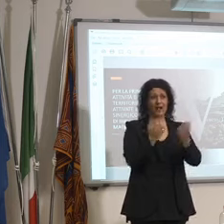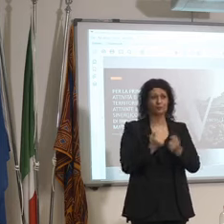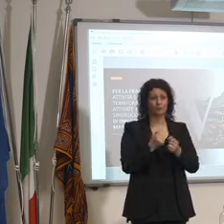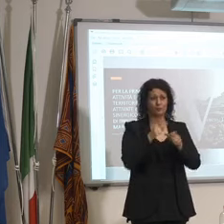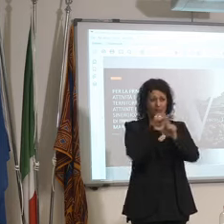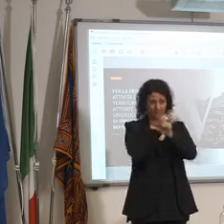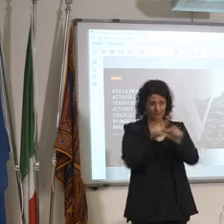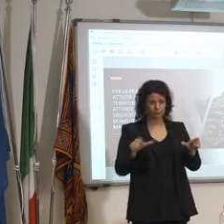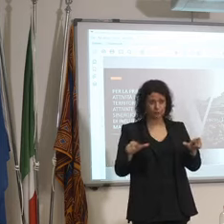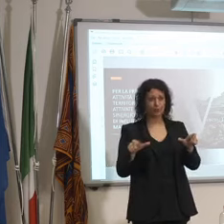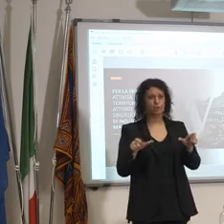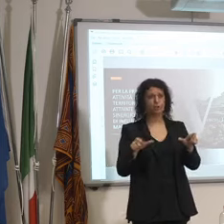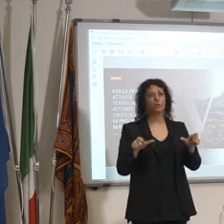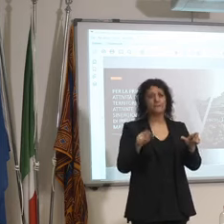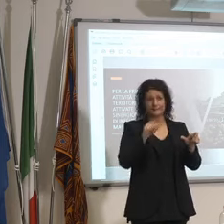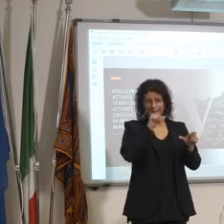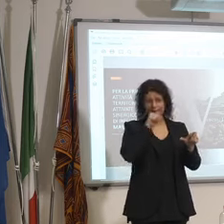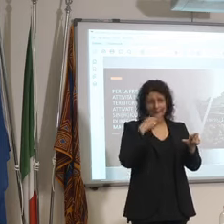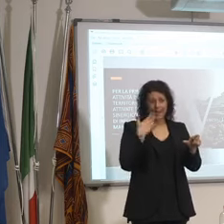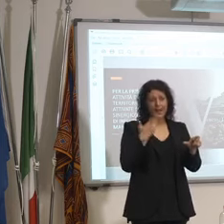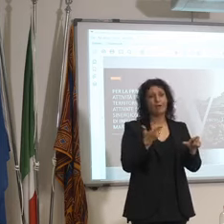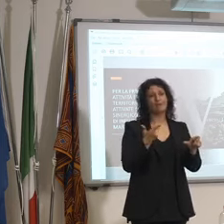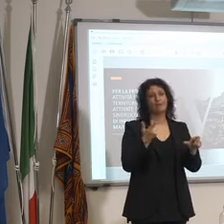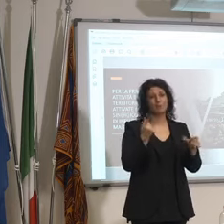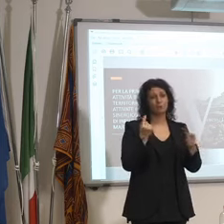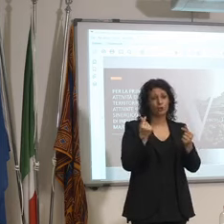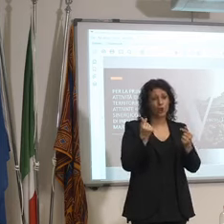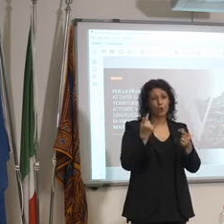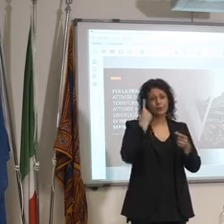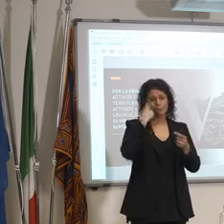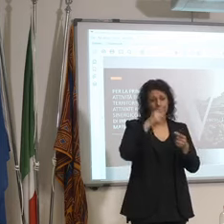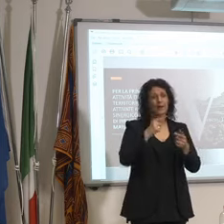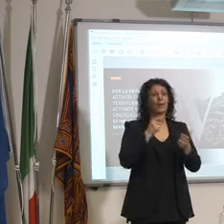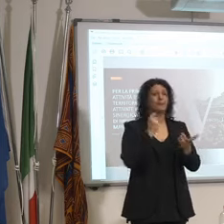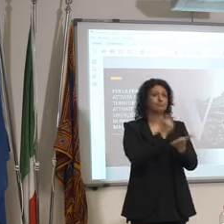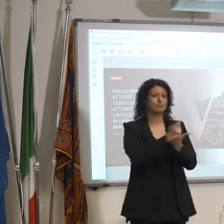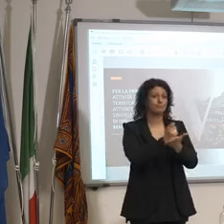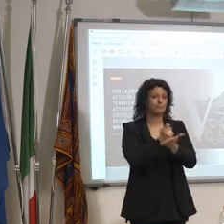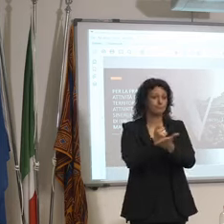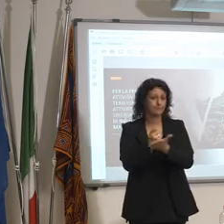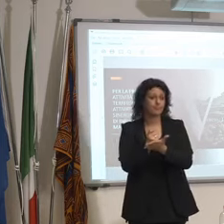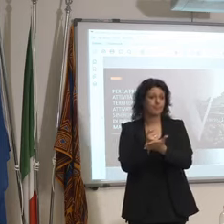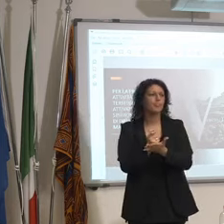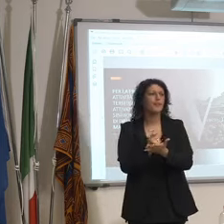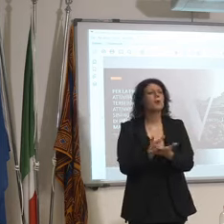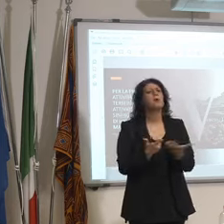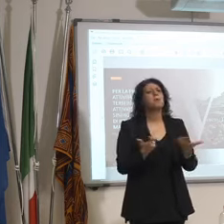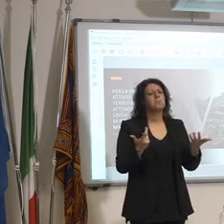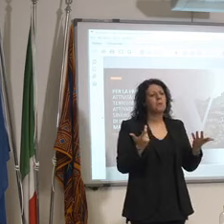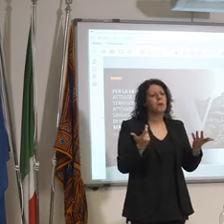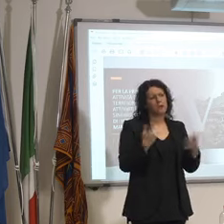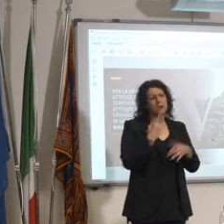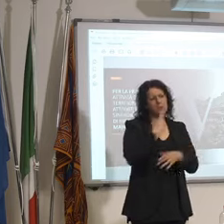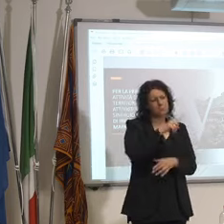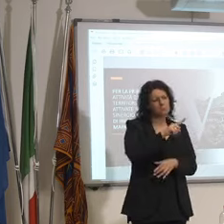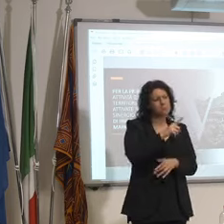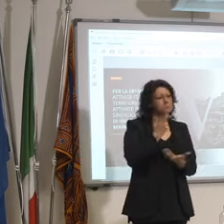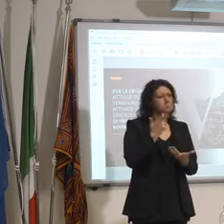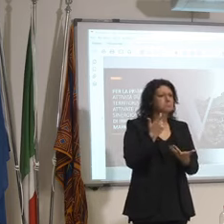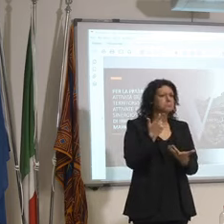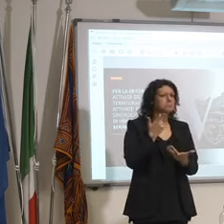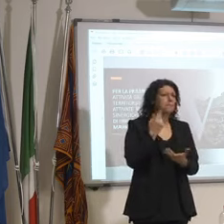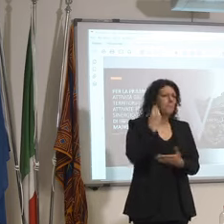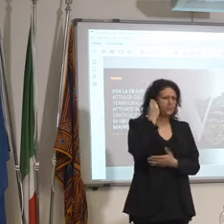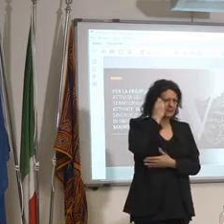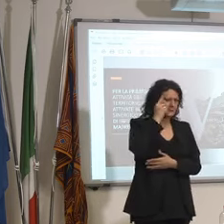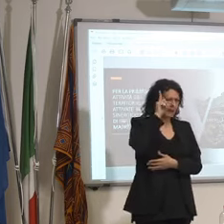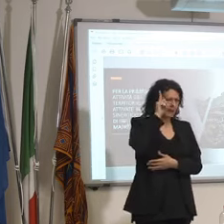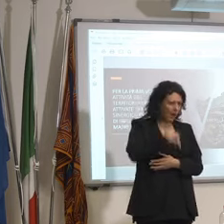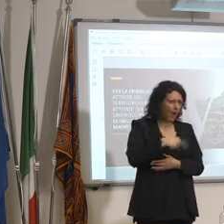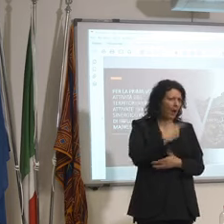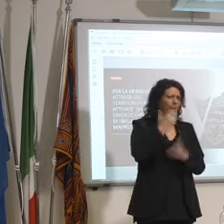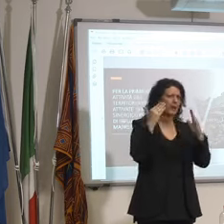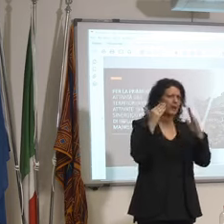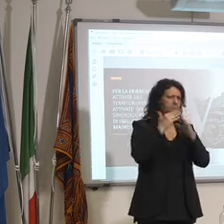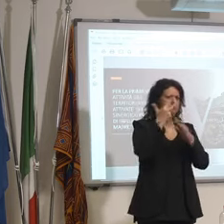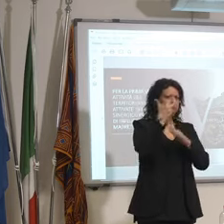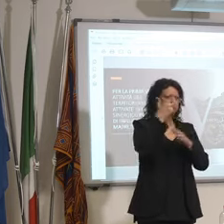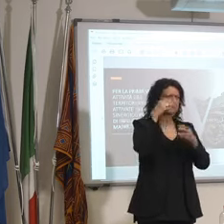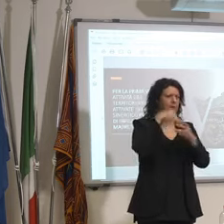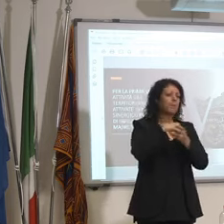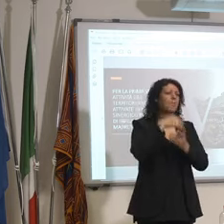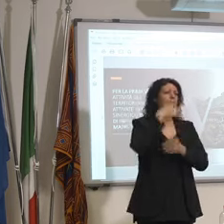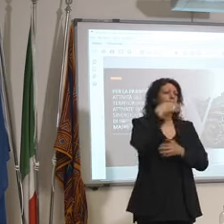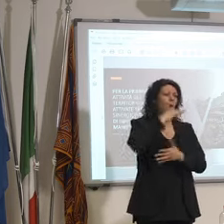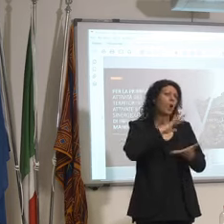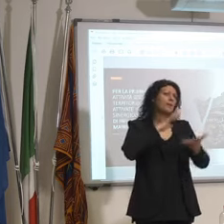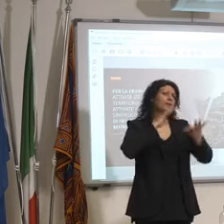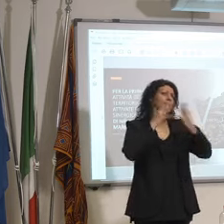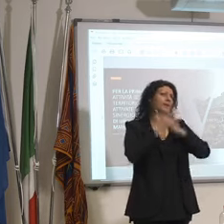anche una serie di indotto che è molto molto importante però non lo escludiamo fa parte anche quello per esempio può far parte di una rete di impresa